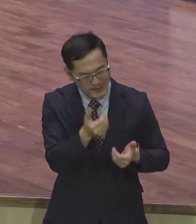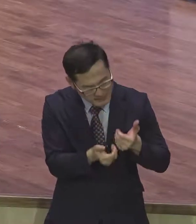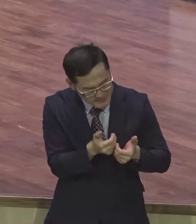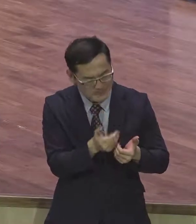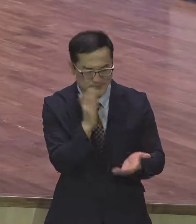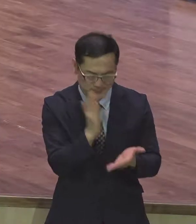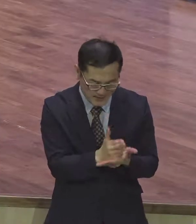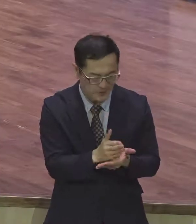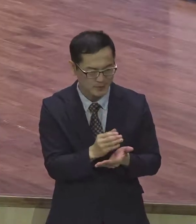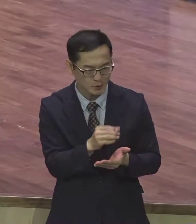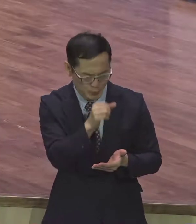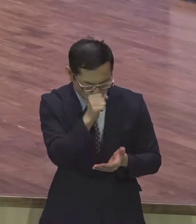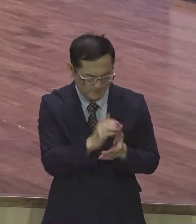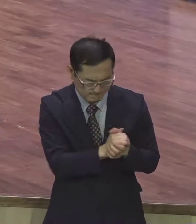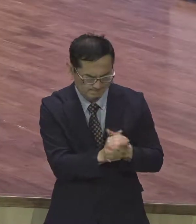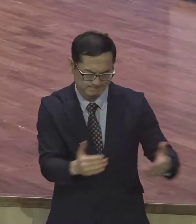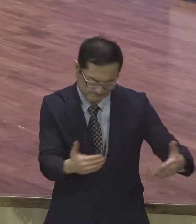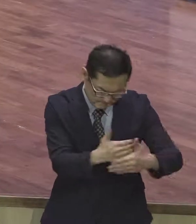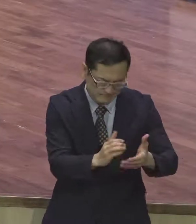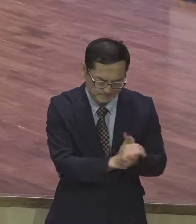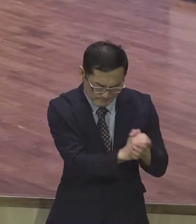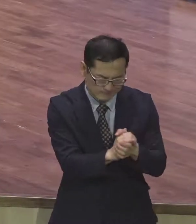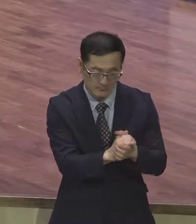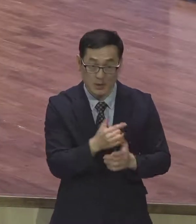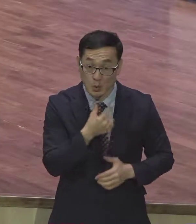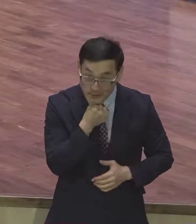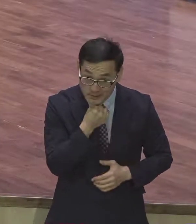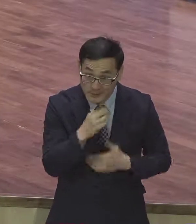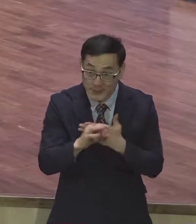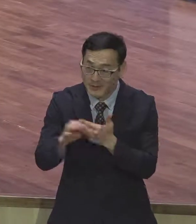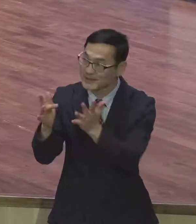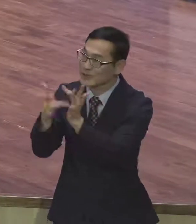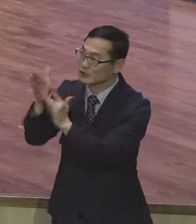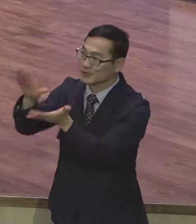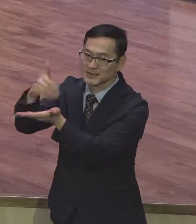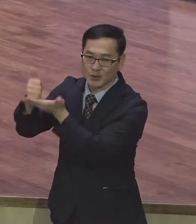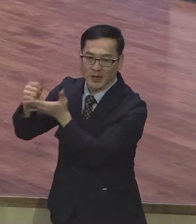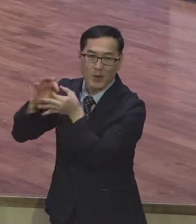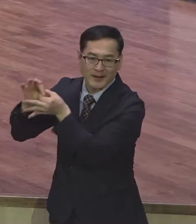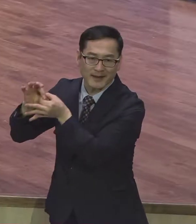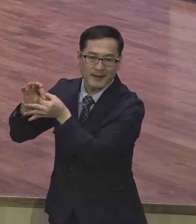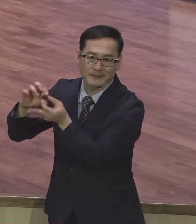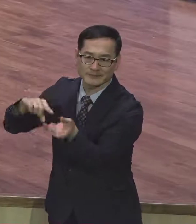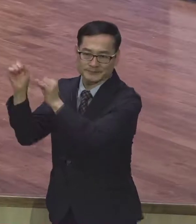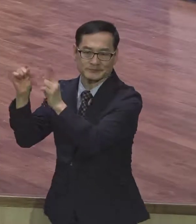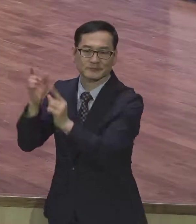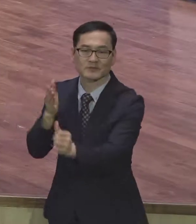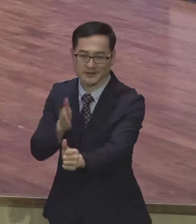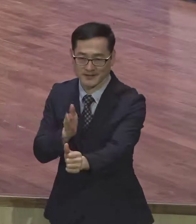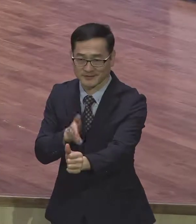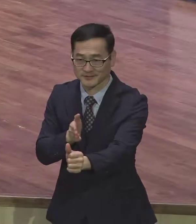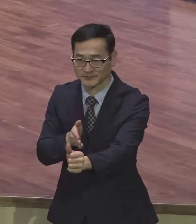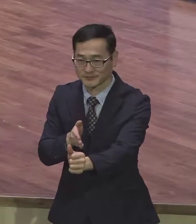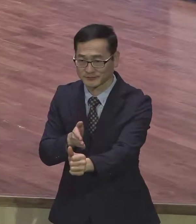누리고 싶거든. 제일 첫째가 뭐냐. 예수, 그리스도와의 관계를 회복하세요. 예수, 그리스도와의 한 몸 되세요.